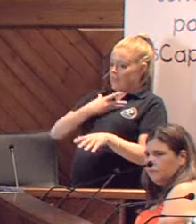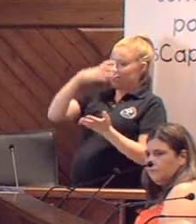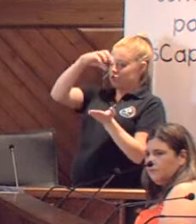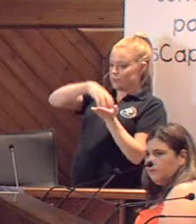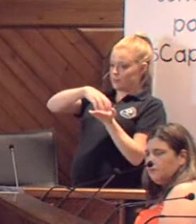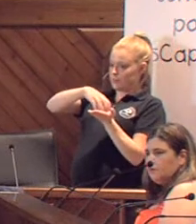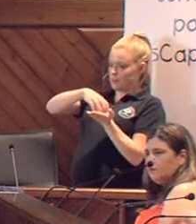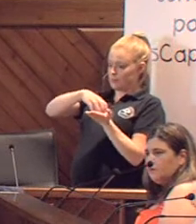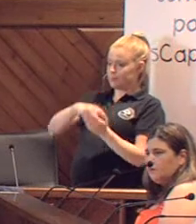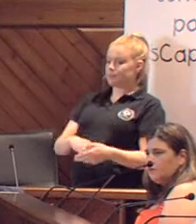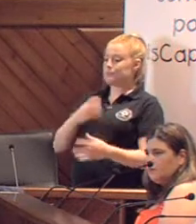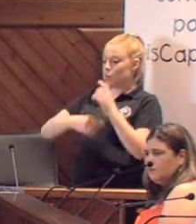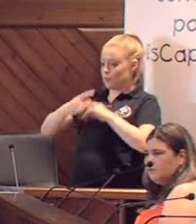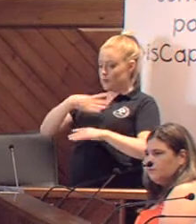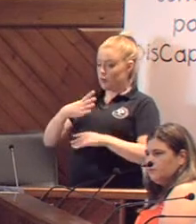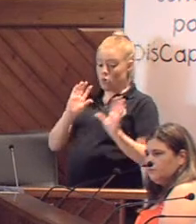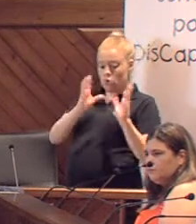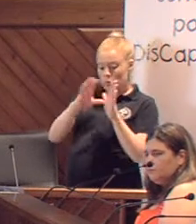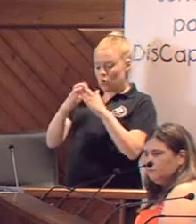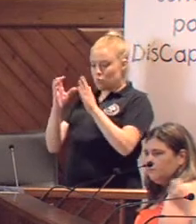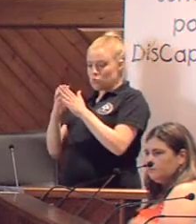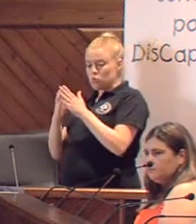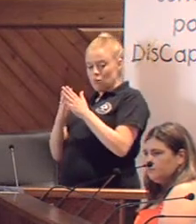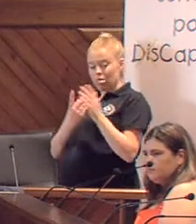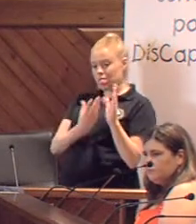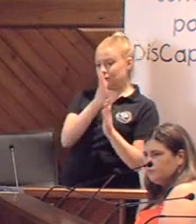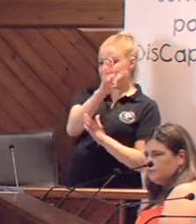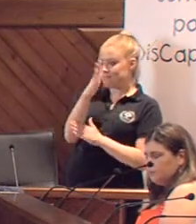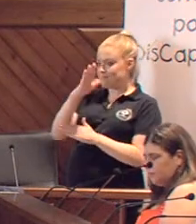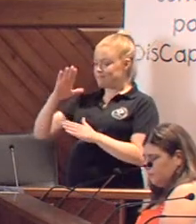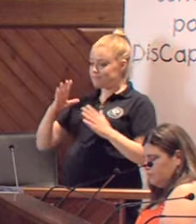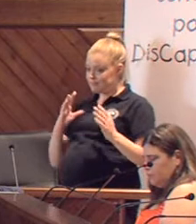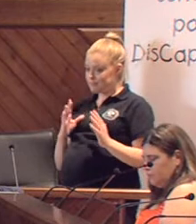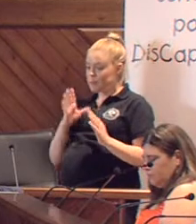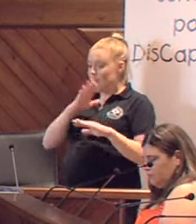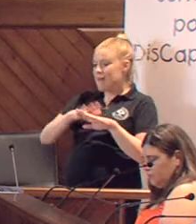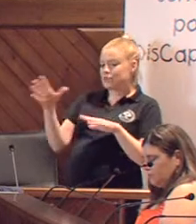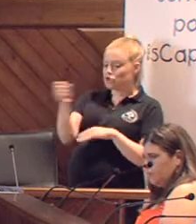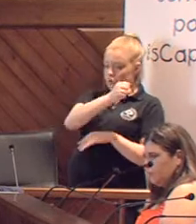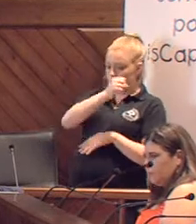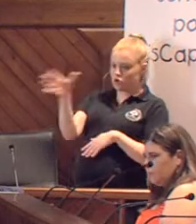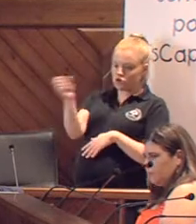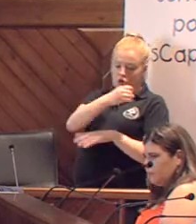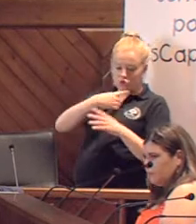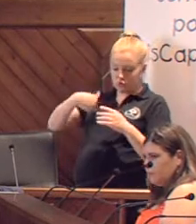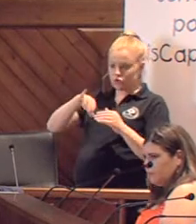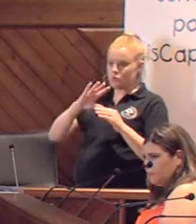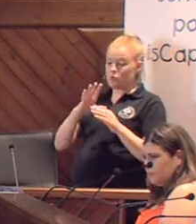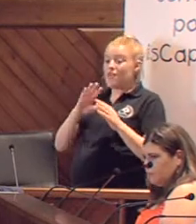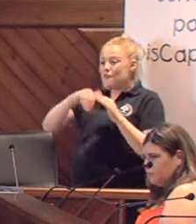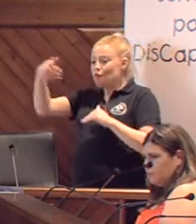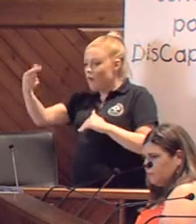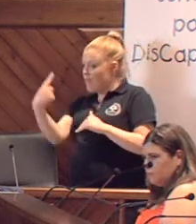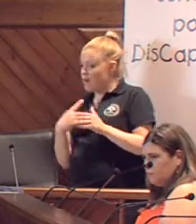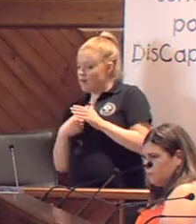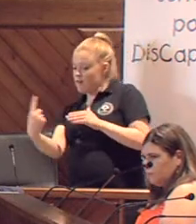Blanco, donde los distintos colectivos estuviéramos reflejados. Para todos, porque todos somos todos y nadie puede quedarse fuera.